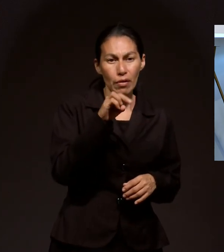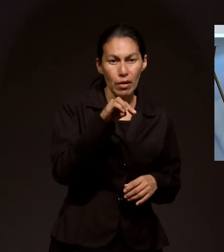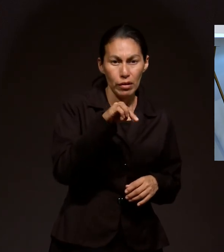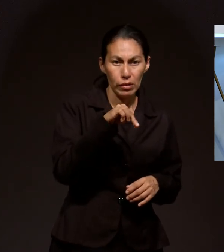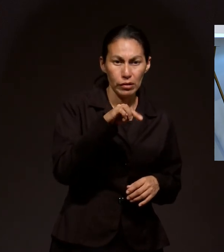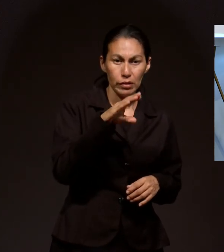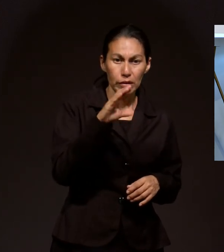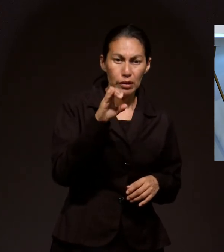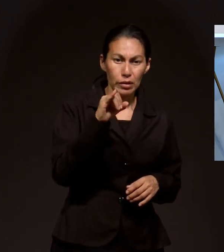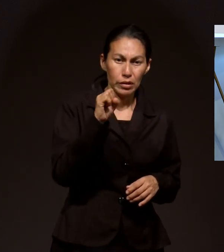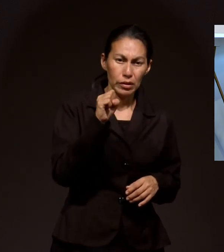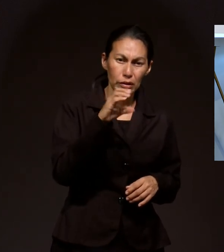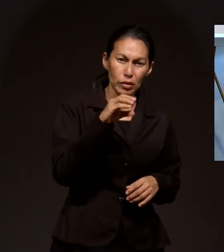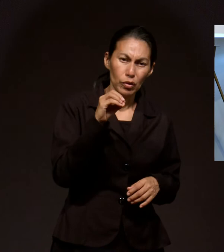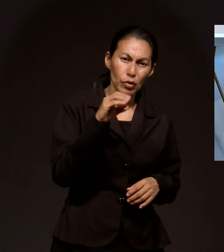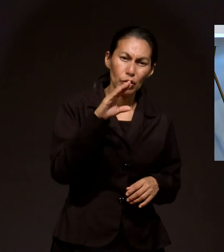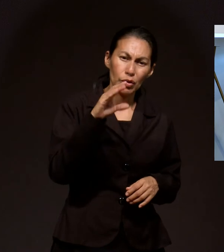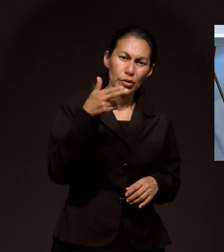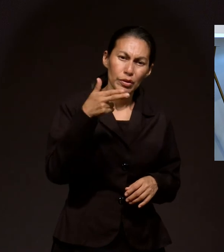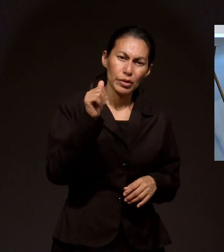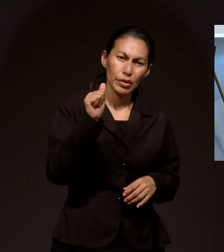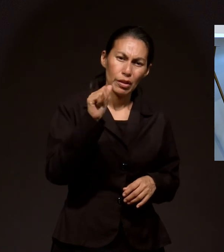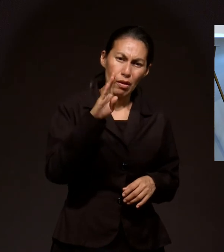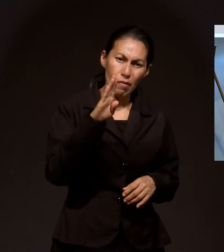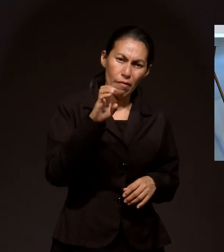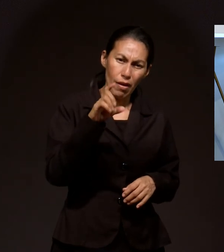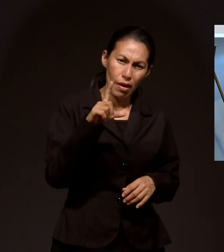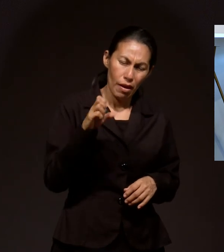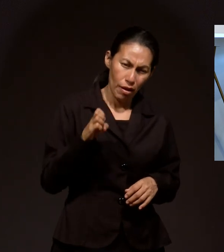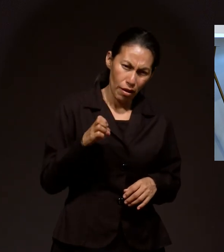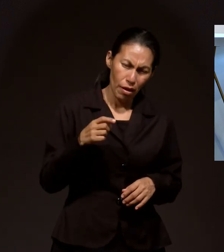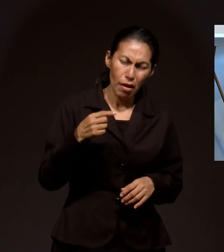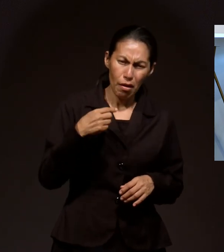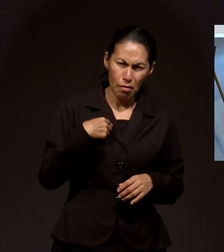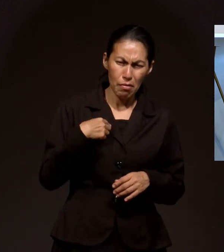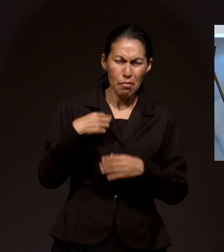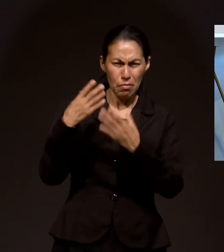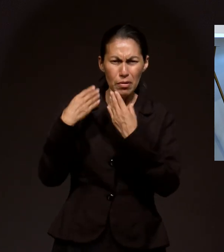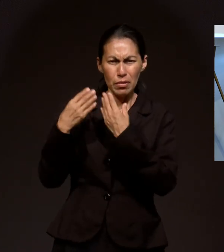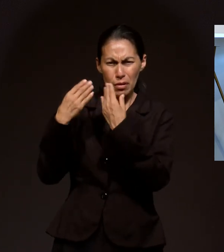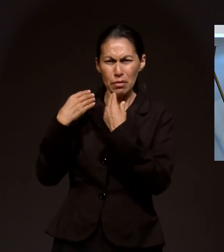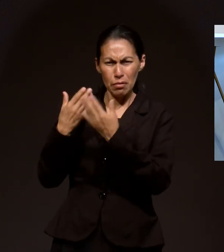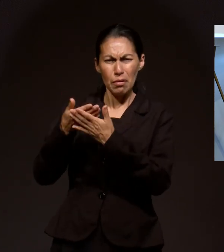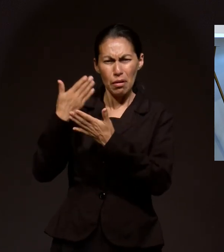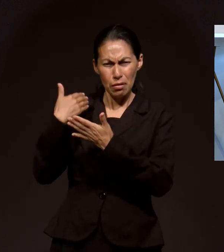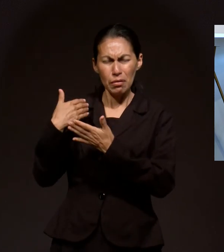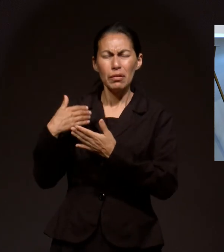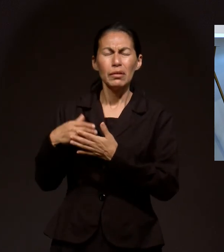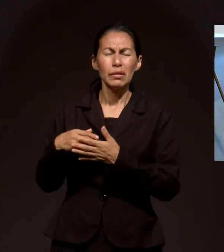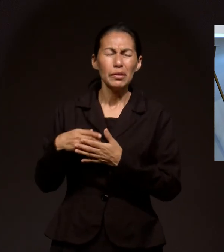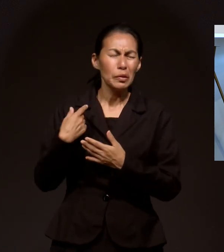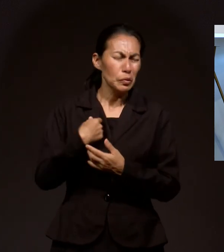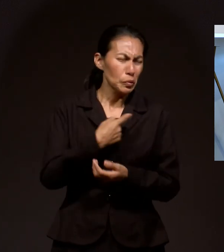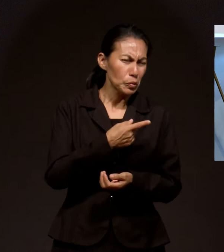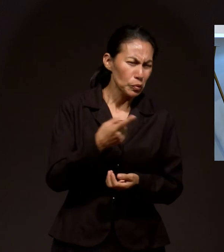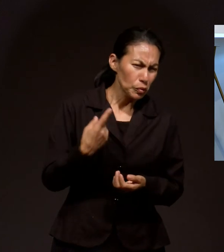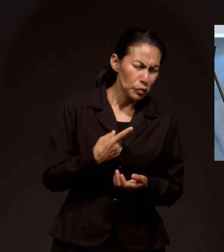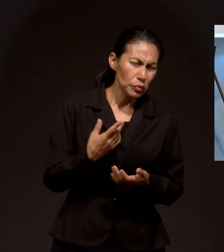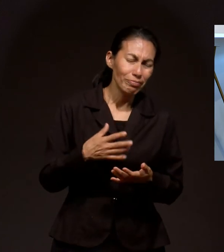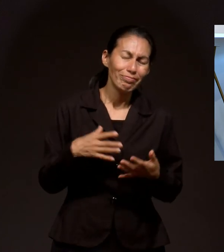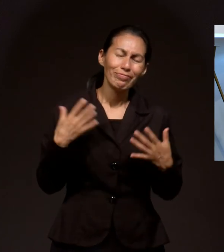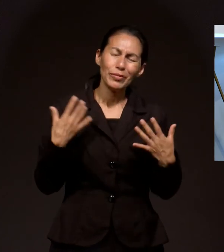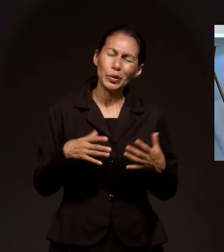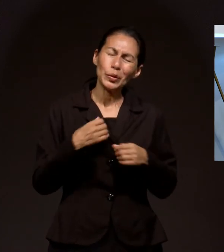mi mentor Que me dio el llamado al ministerio Y estamos realmente impactados Con esta